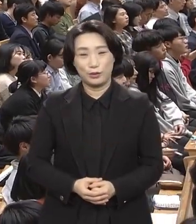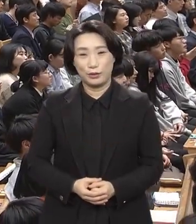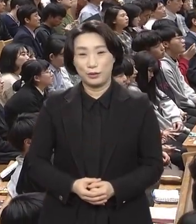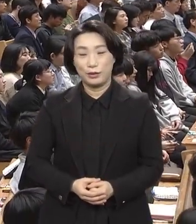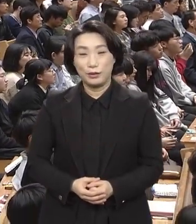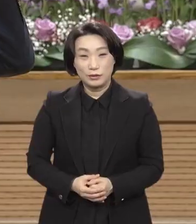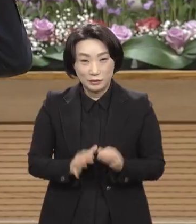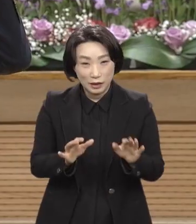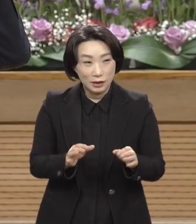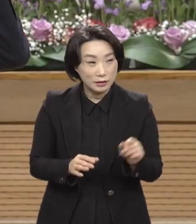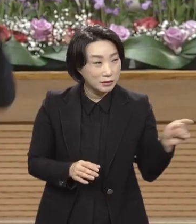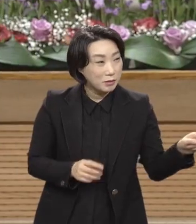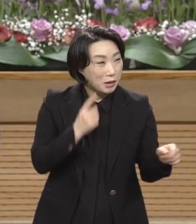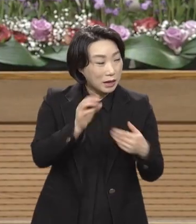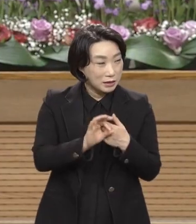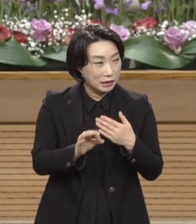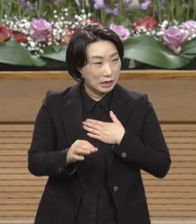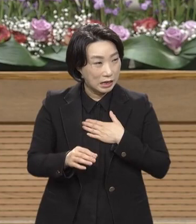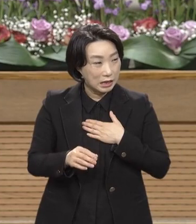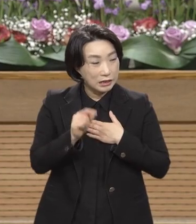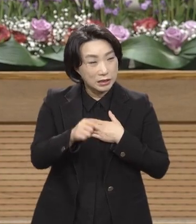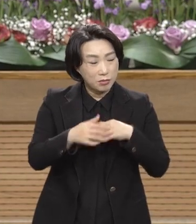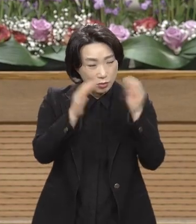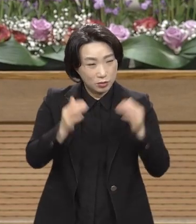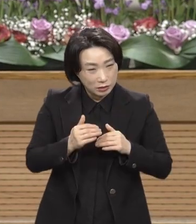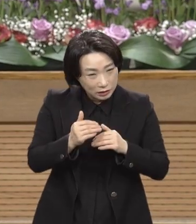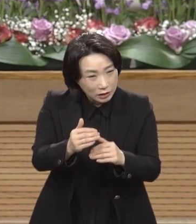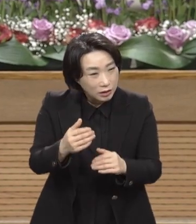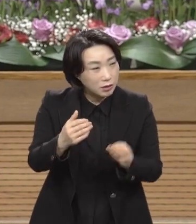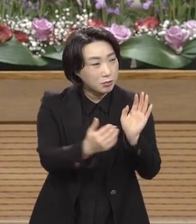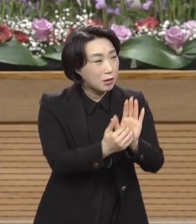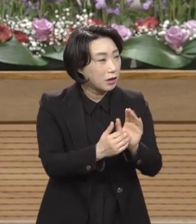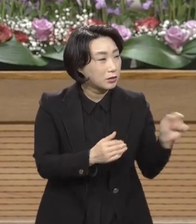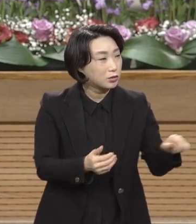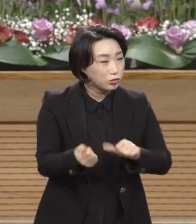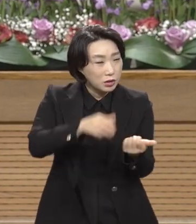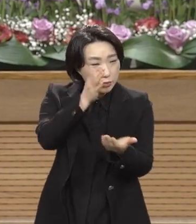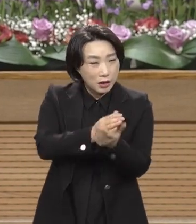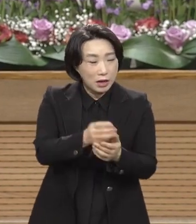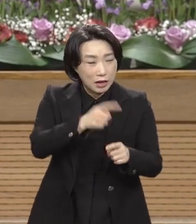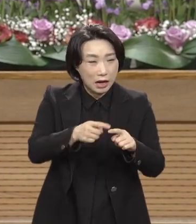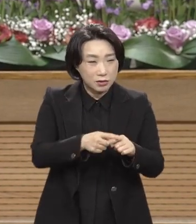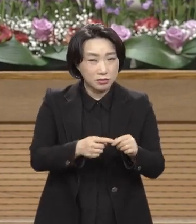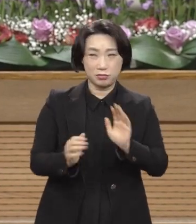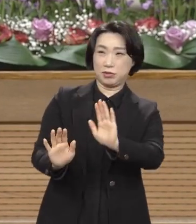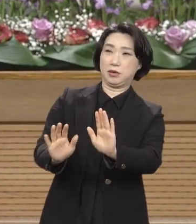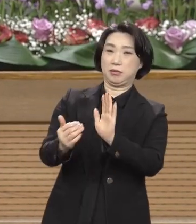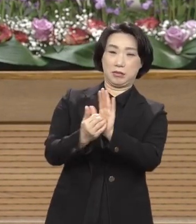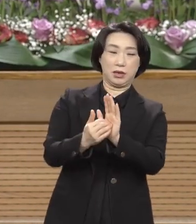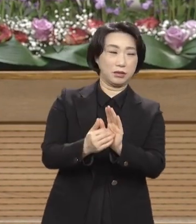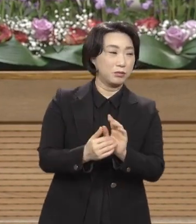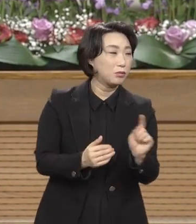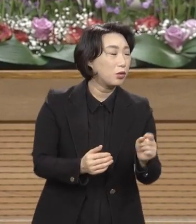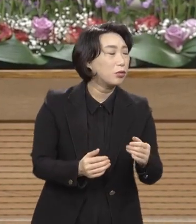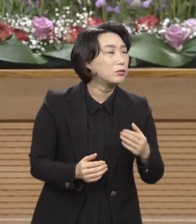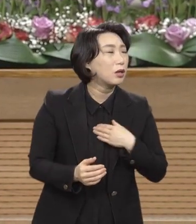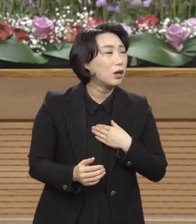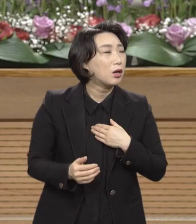만약에 내 귀를 가로막으면 죽지 말라고 네가 칼을 들고 앞에서 가로막으면 어떻게 성경이